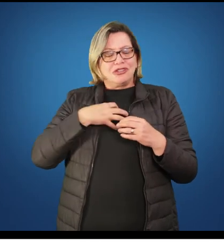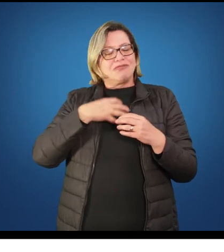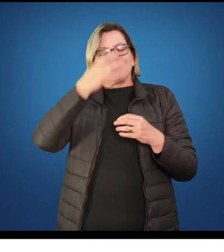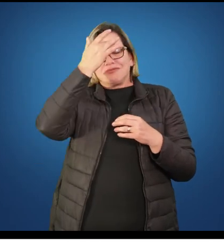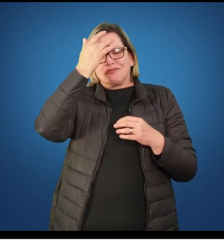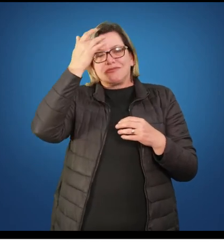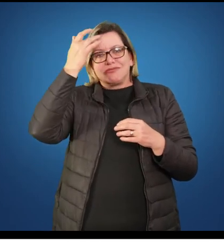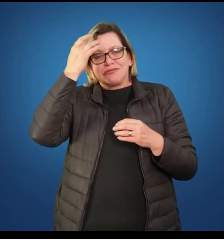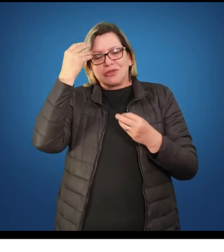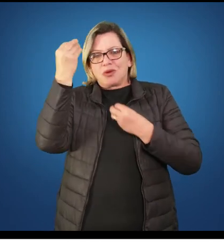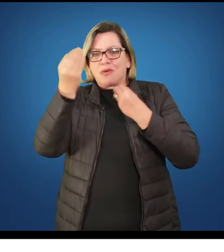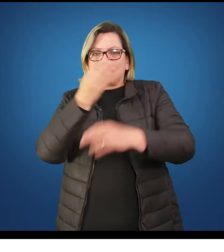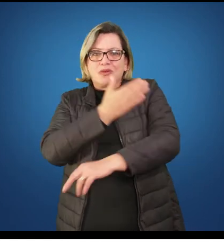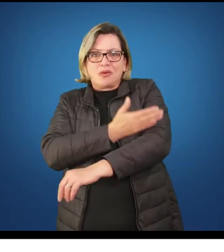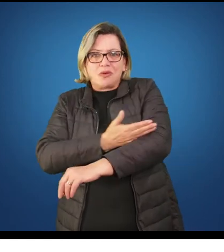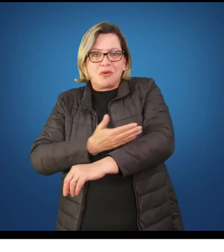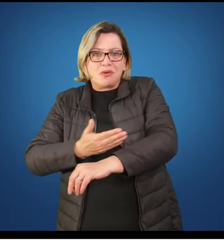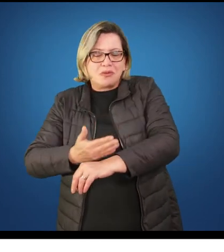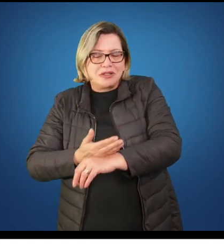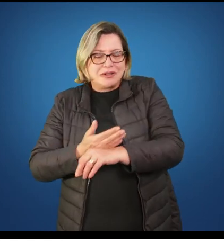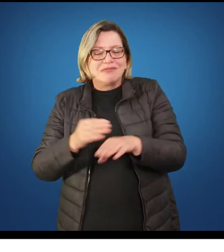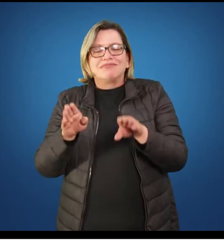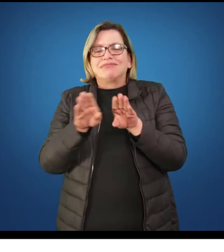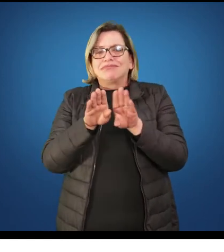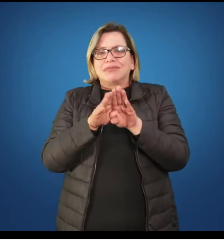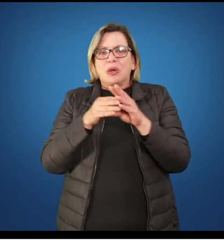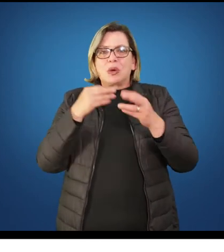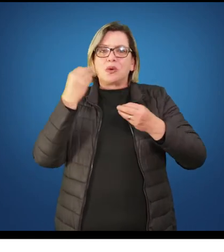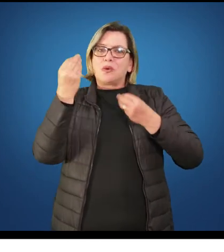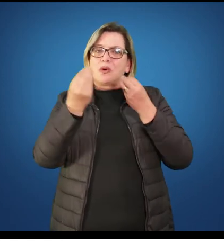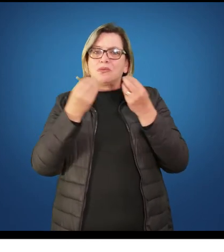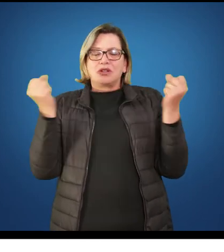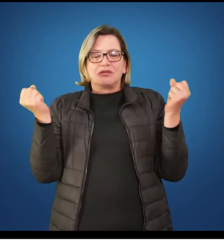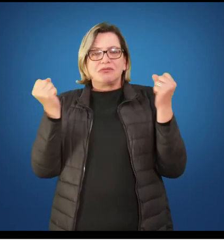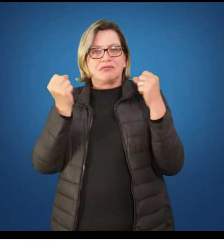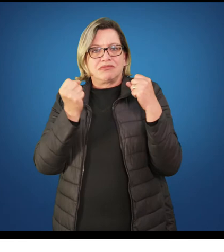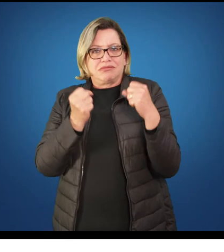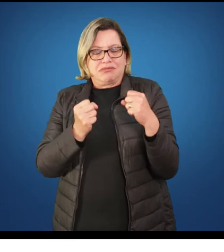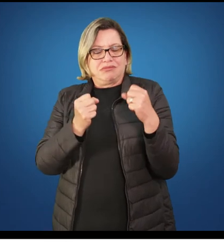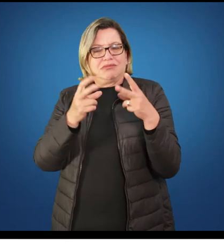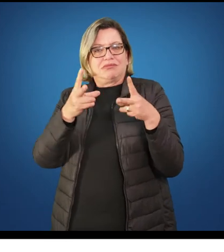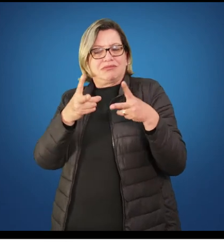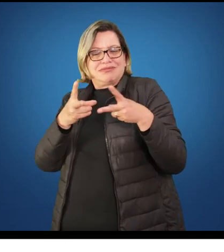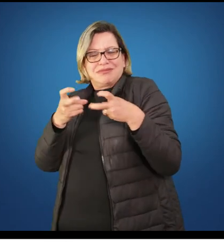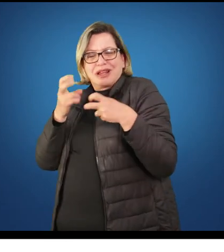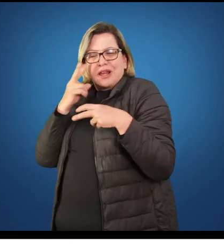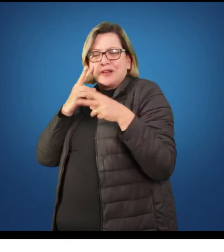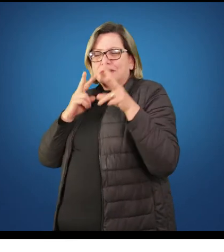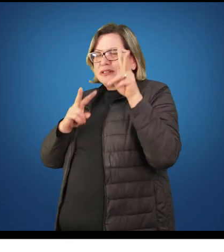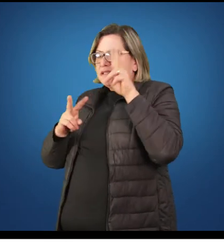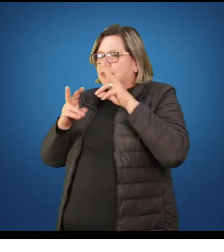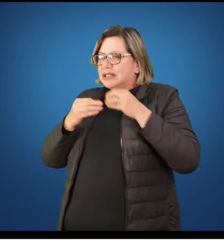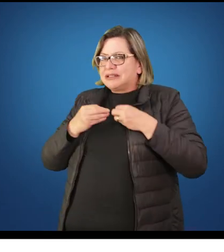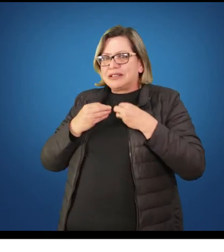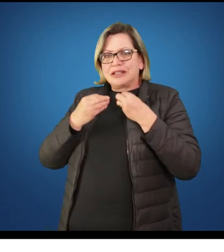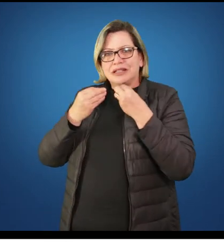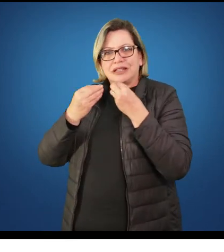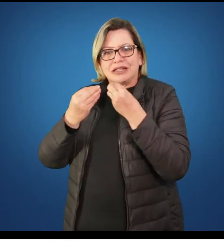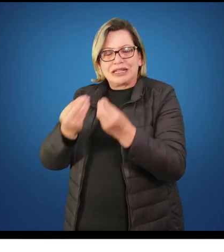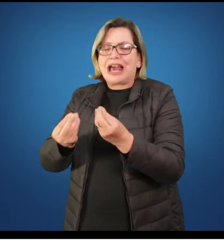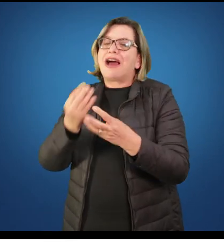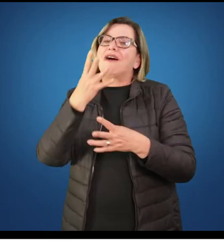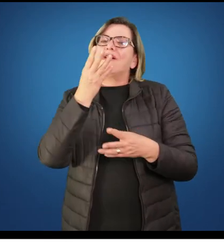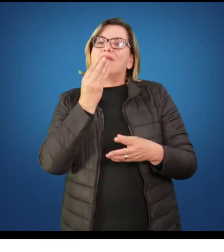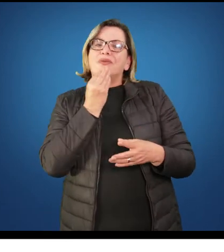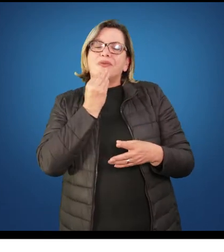centrais. Lembrando, então, criança é diferente de infância, adolescente é diferente de adolescência. Essas